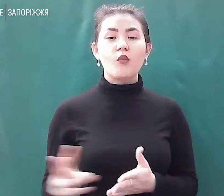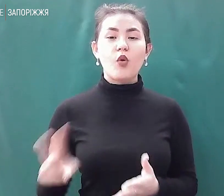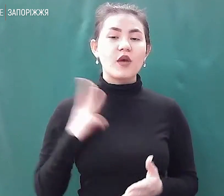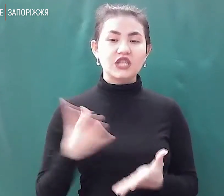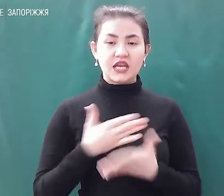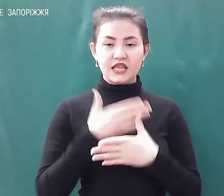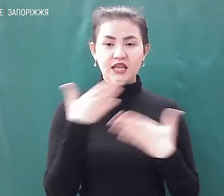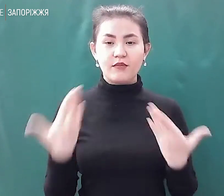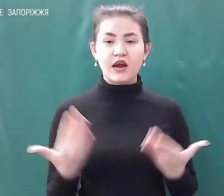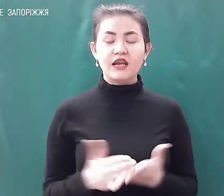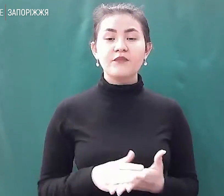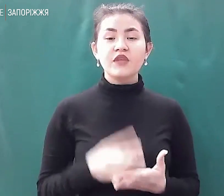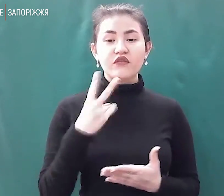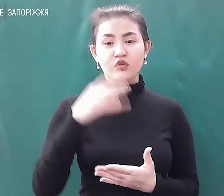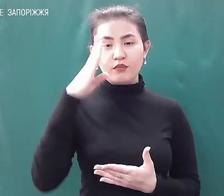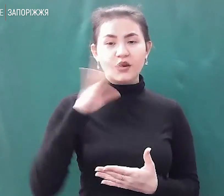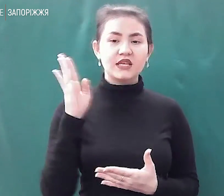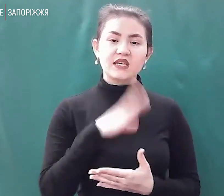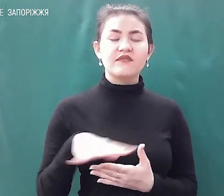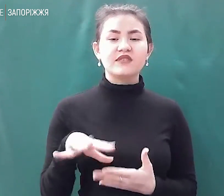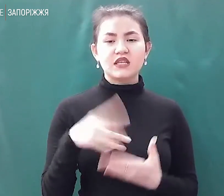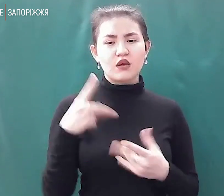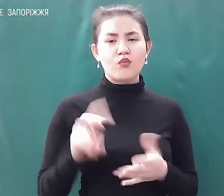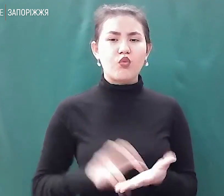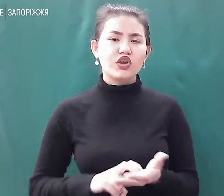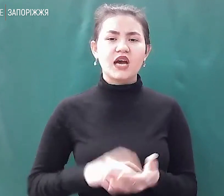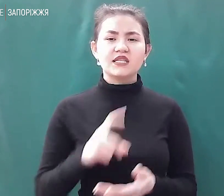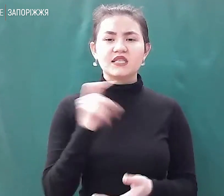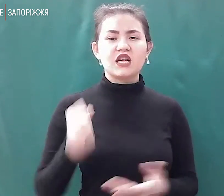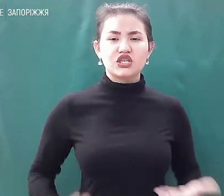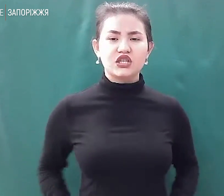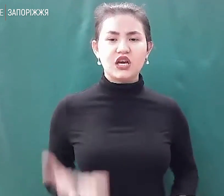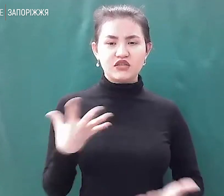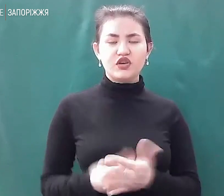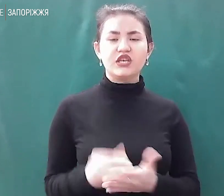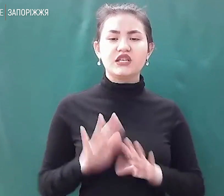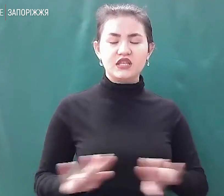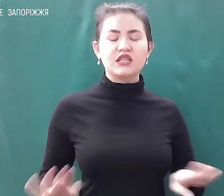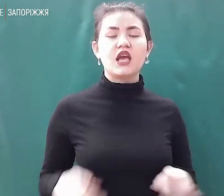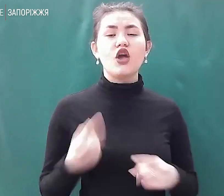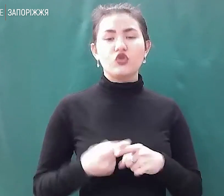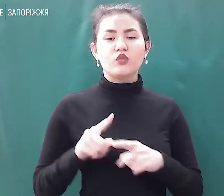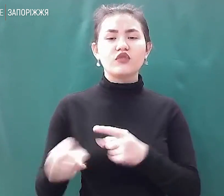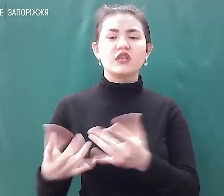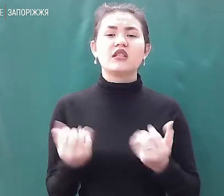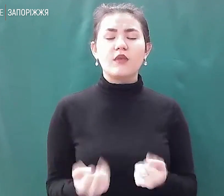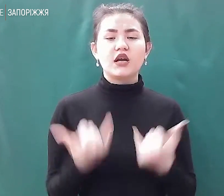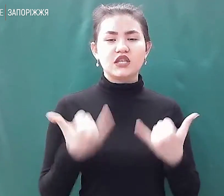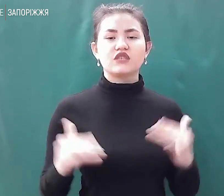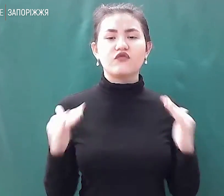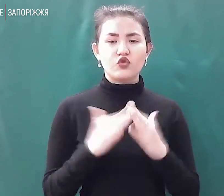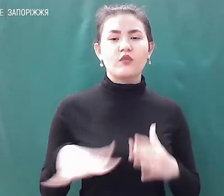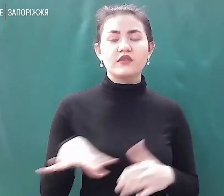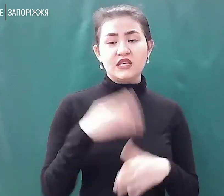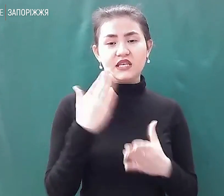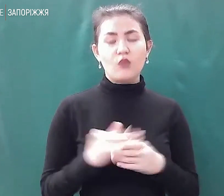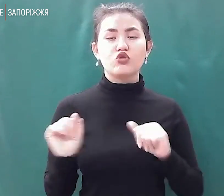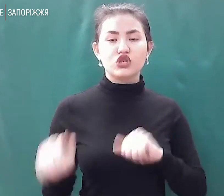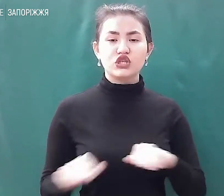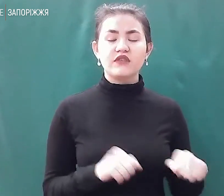Видно, батьки все-таки бояться за життя своїх дітей, тому вони тримають їх зараз вдома. Є така можливість і тримають вдома. Але якщо буде